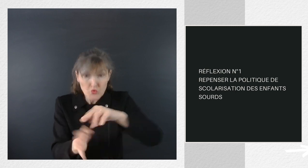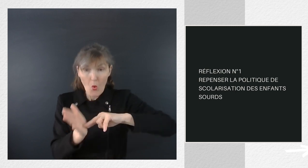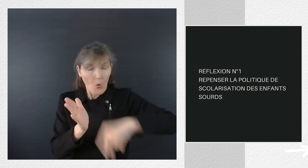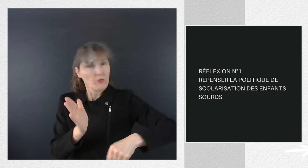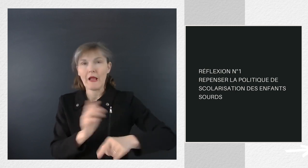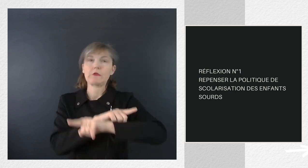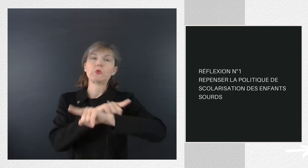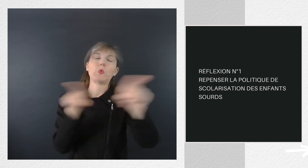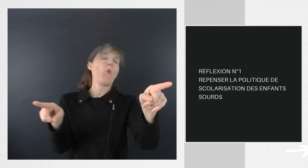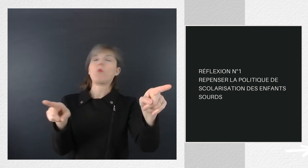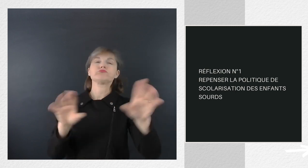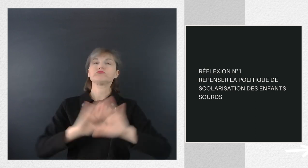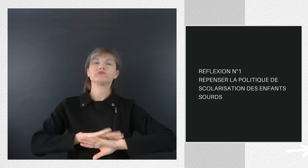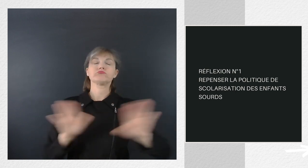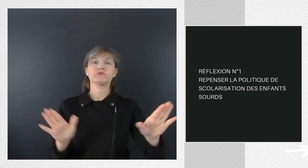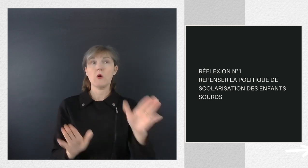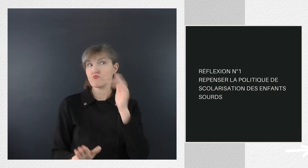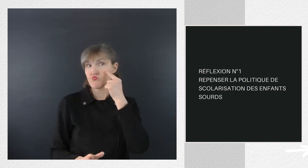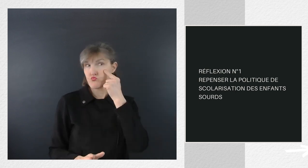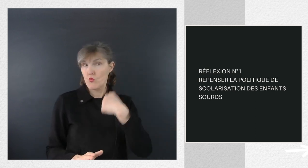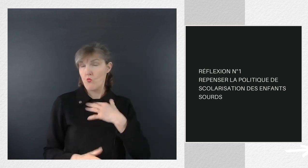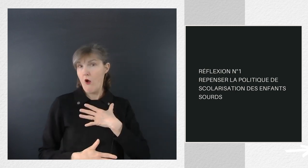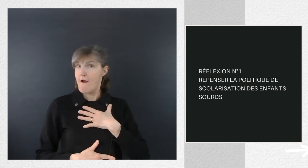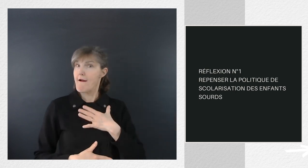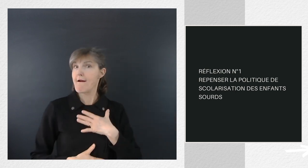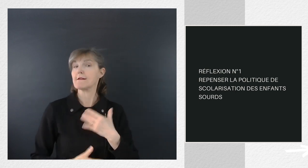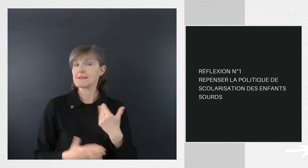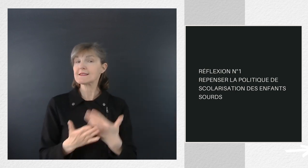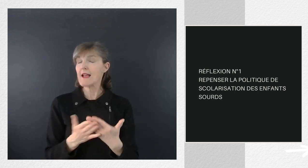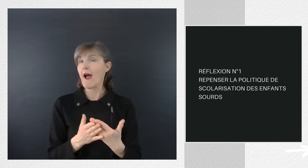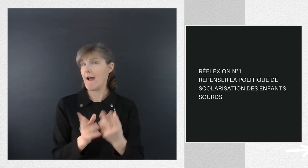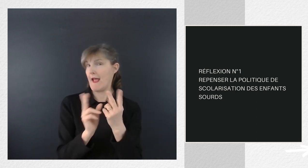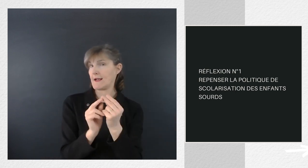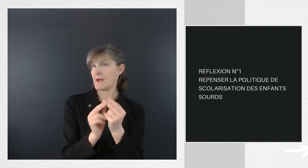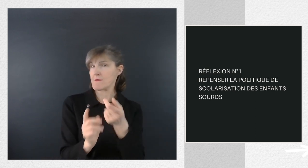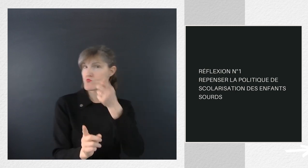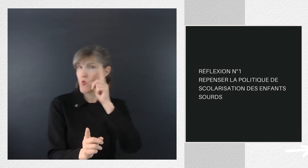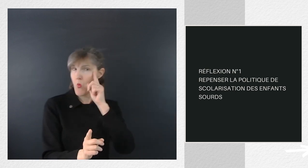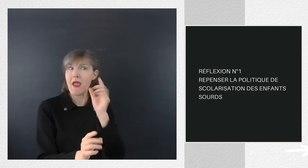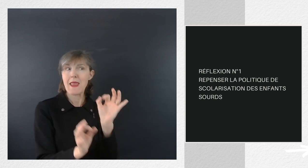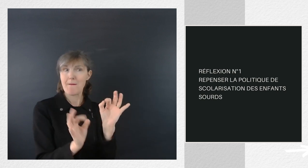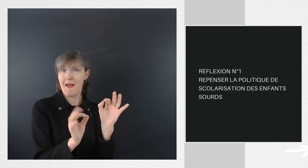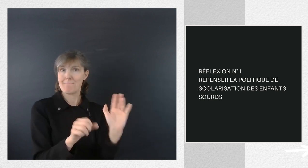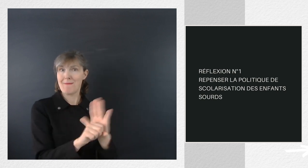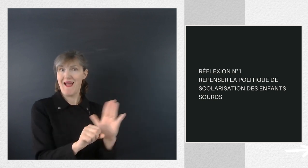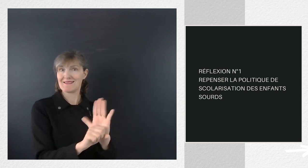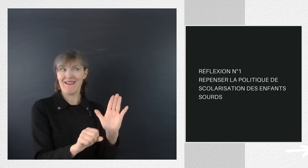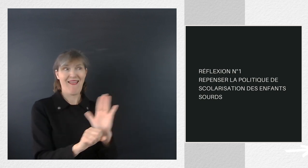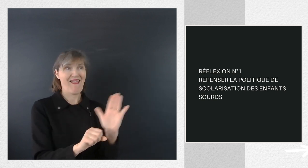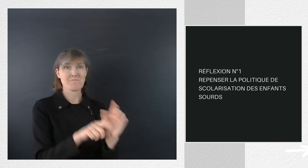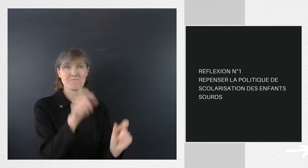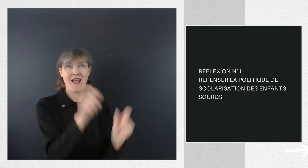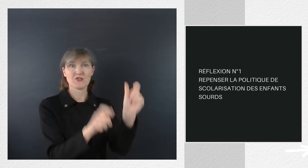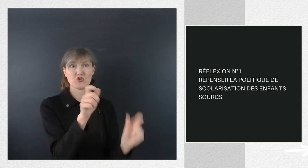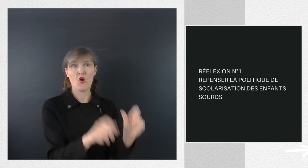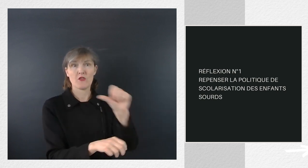professionnel entendant aussi. C'est une mission impossible. Plus jamais je ne souscrirai encore un tel contrat,